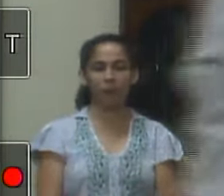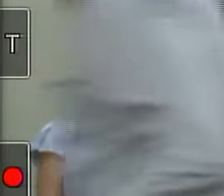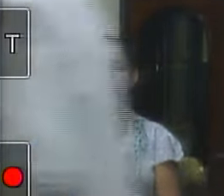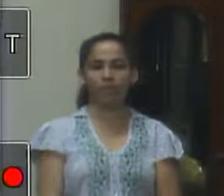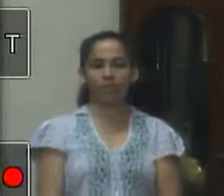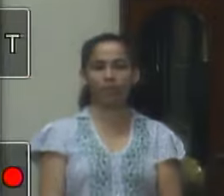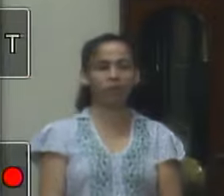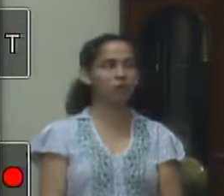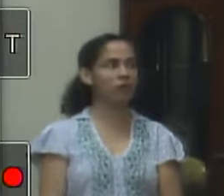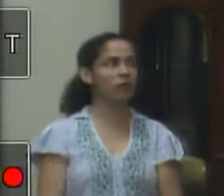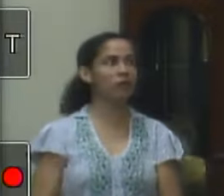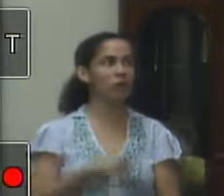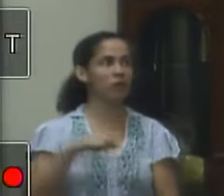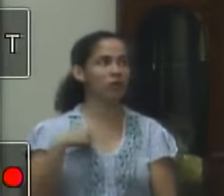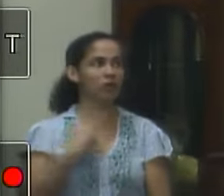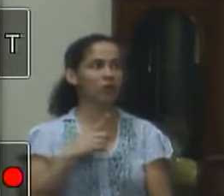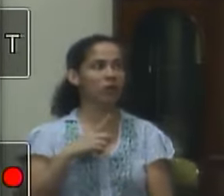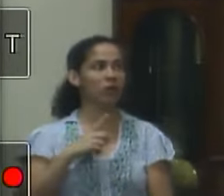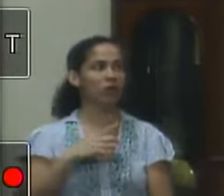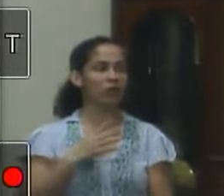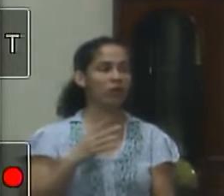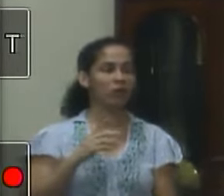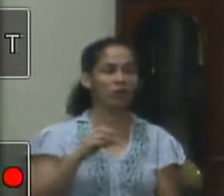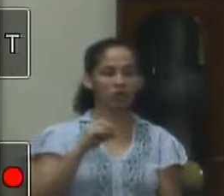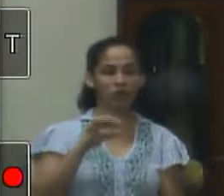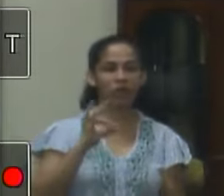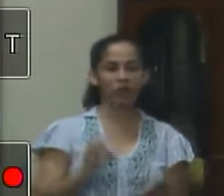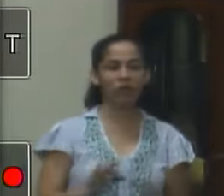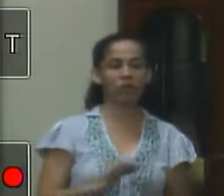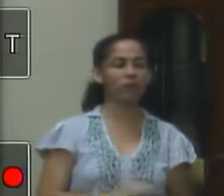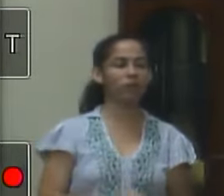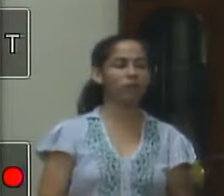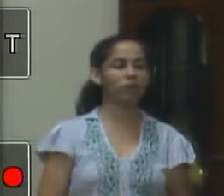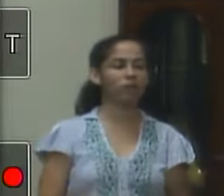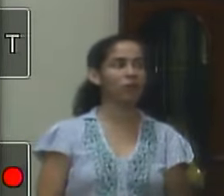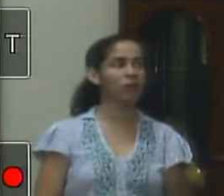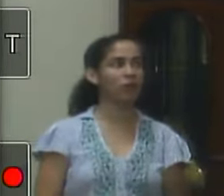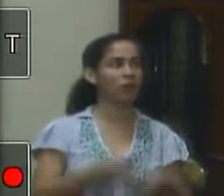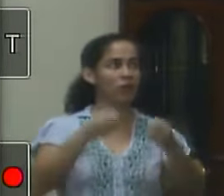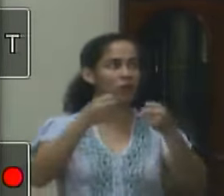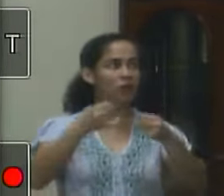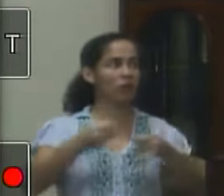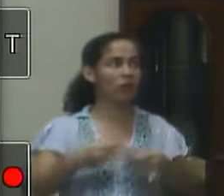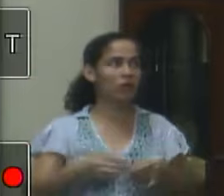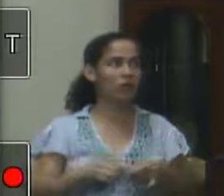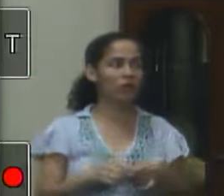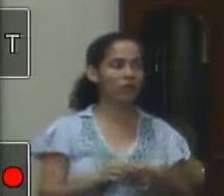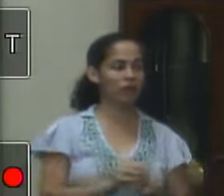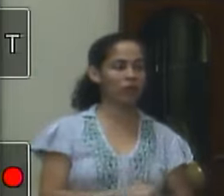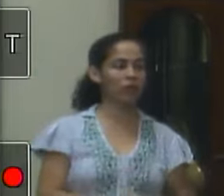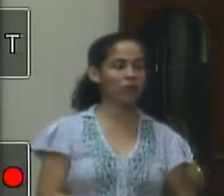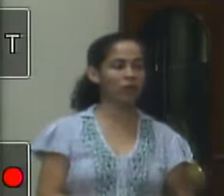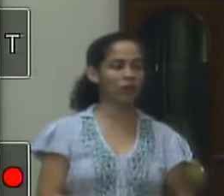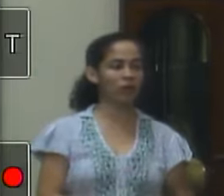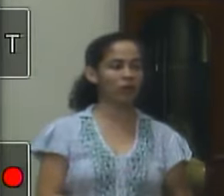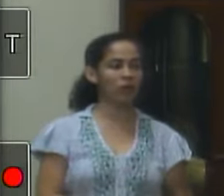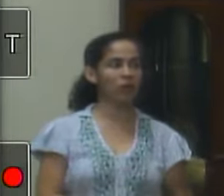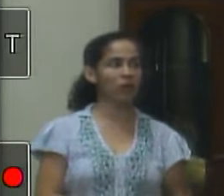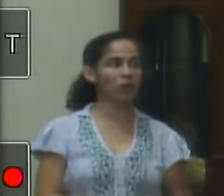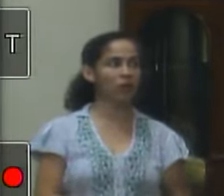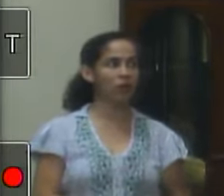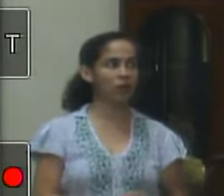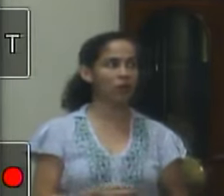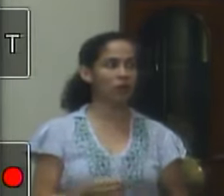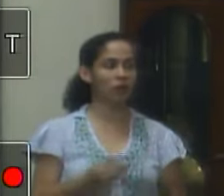nós vamos ter um momento oportuno de esplanar sobre as